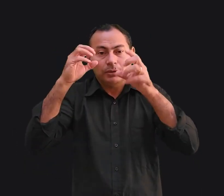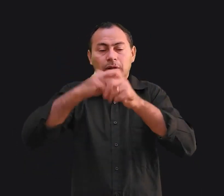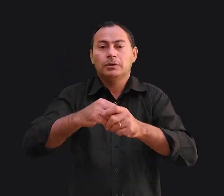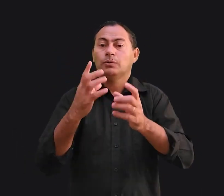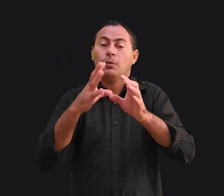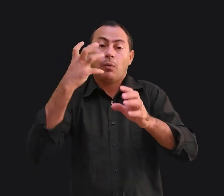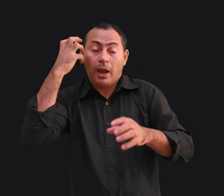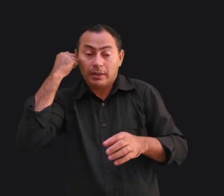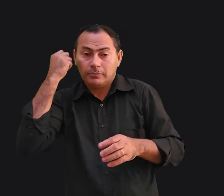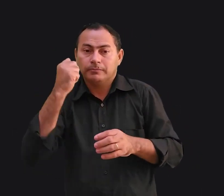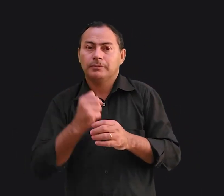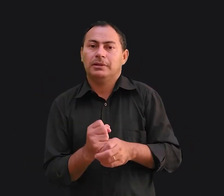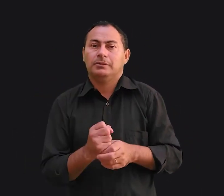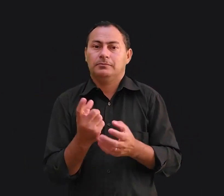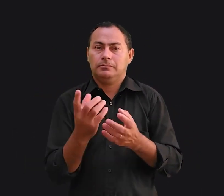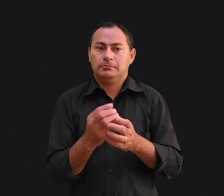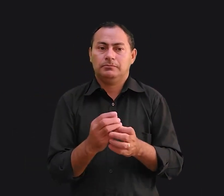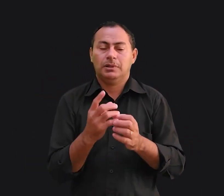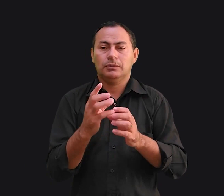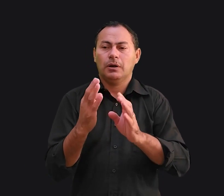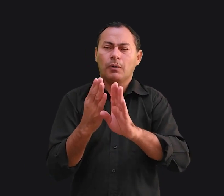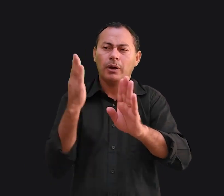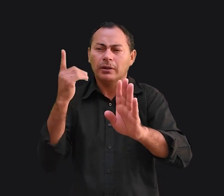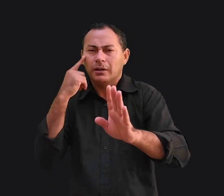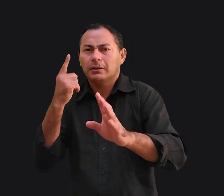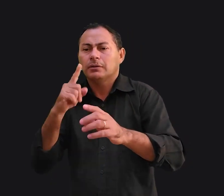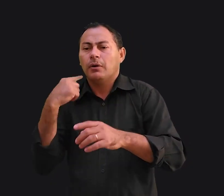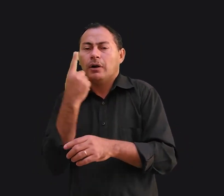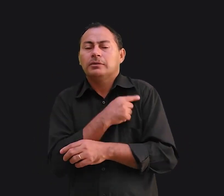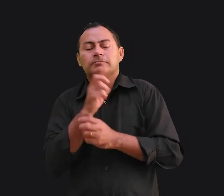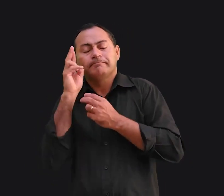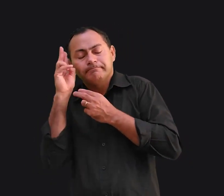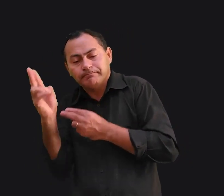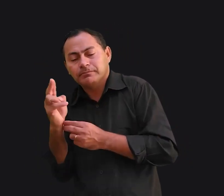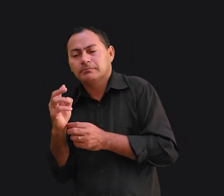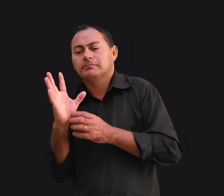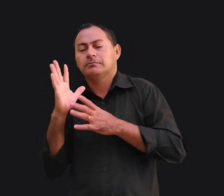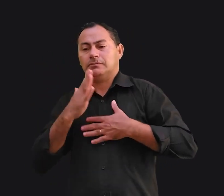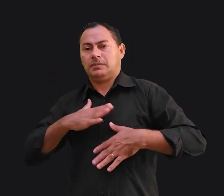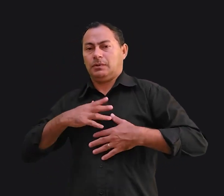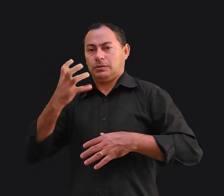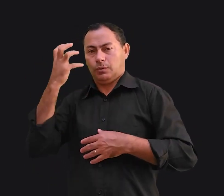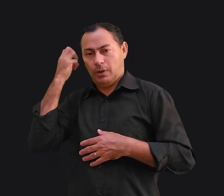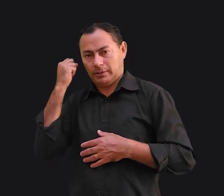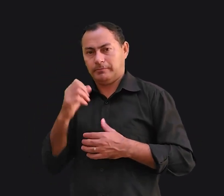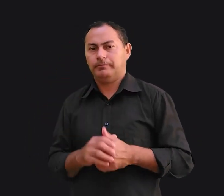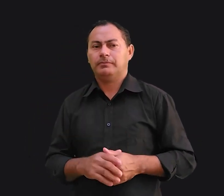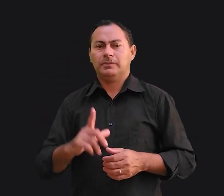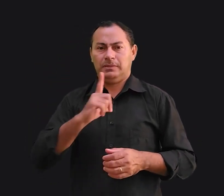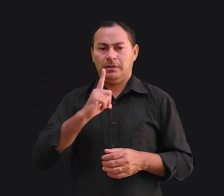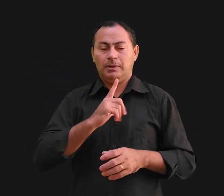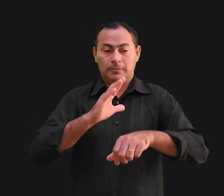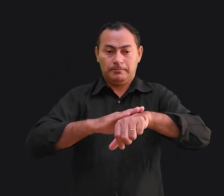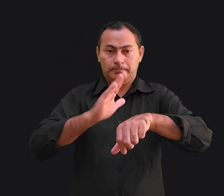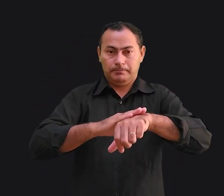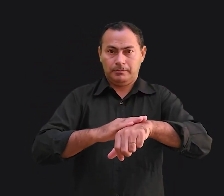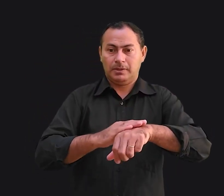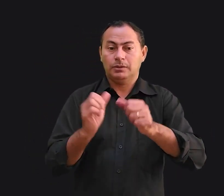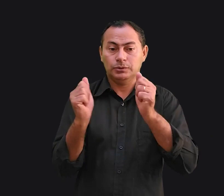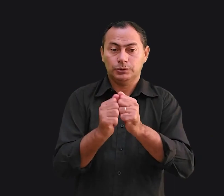em um dos quartos, em uma ponta do corredor, enquanto nós dormíamos sossegados em nosso quarto. Tínhamos aquele momento com eles